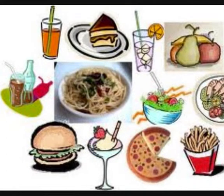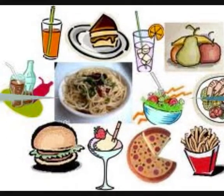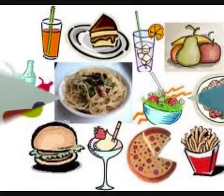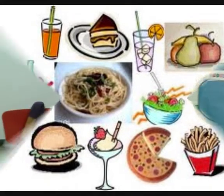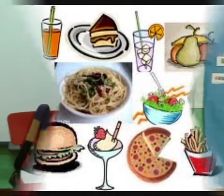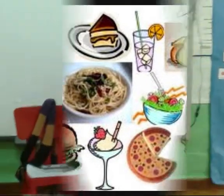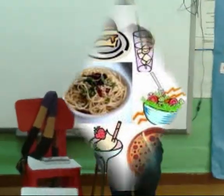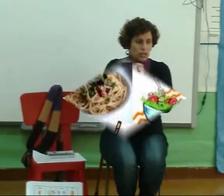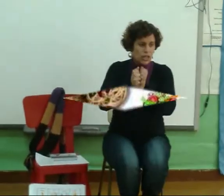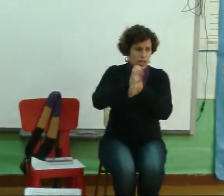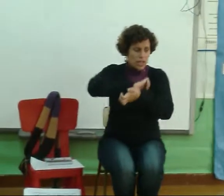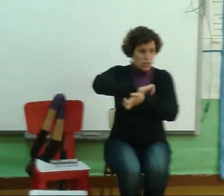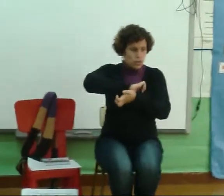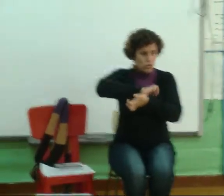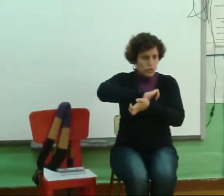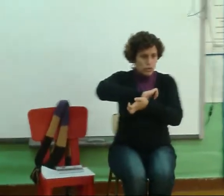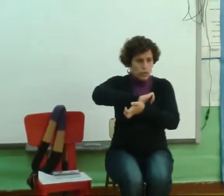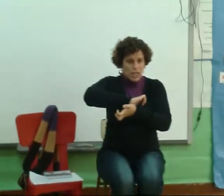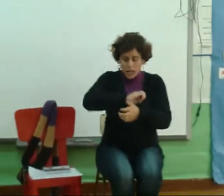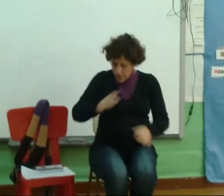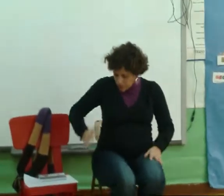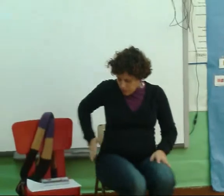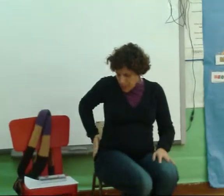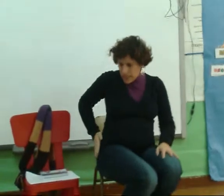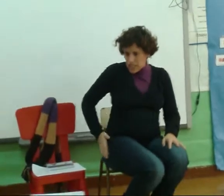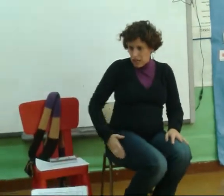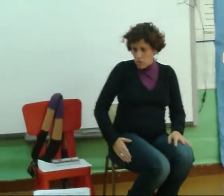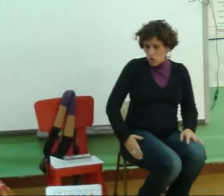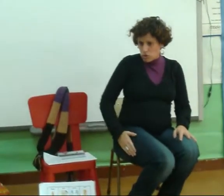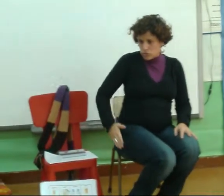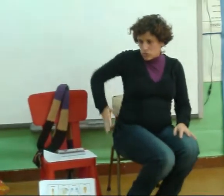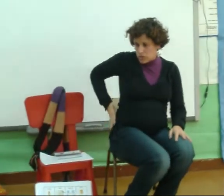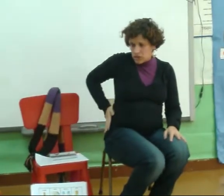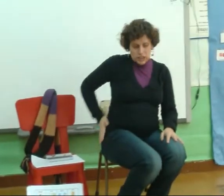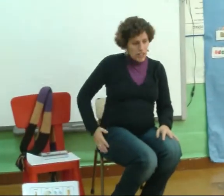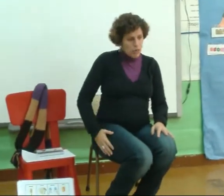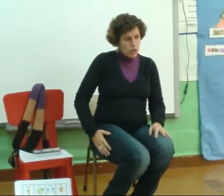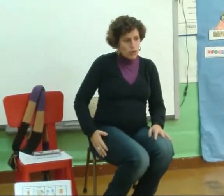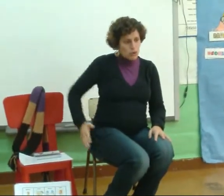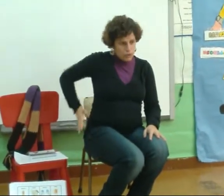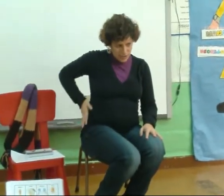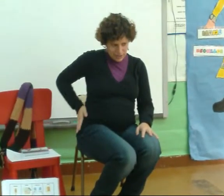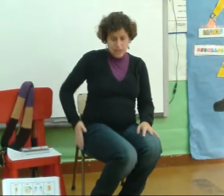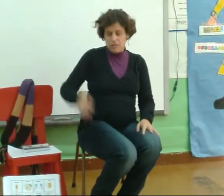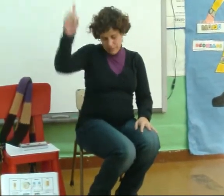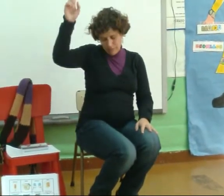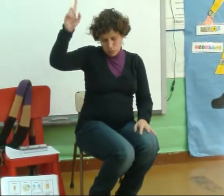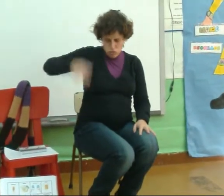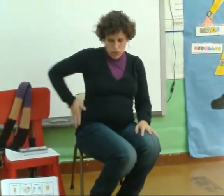Queixo Queixo Queixo Queixo E tamén hai xamón Xamón A mi tamén me gusta